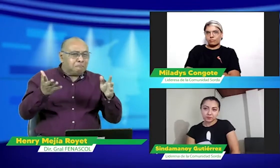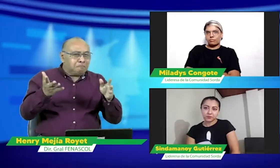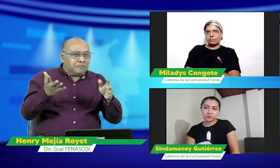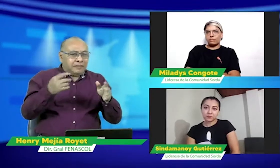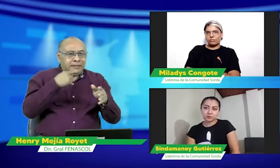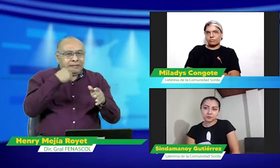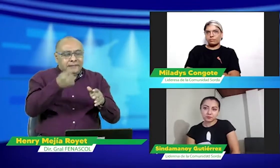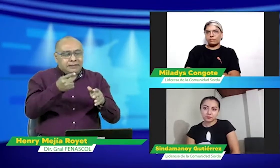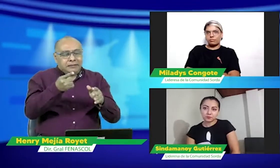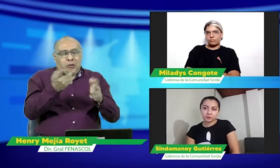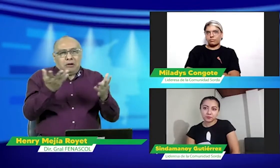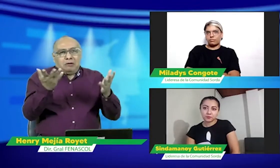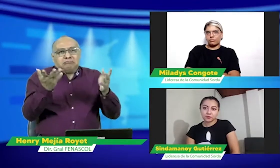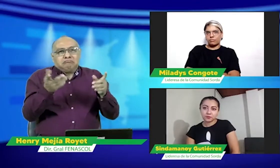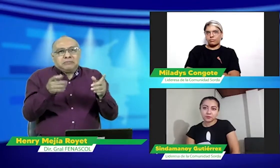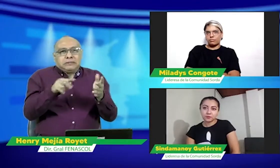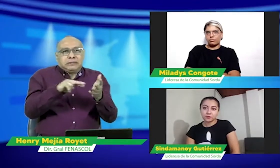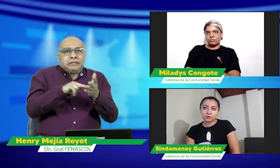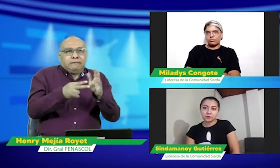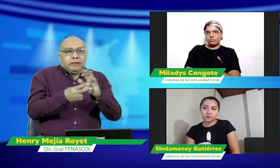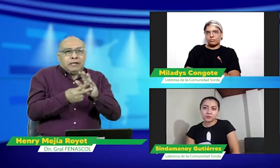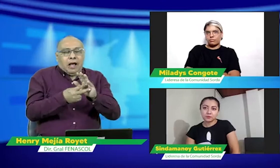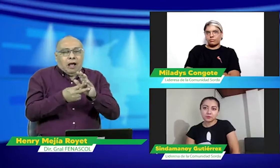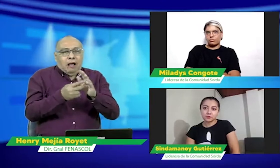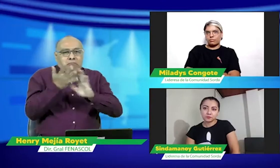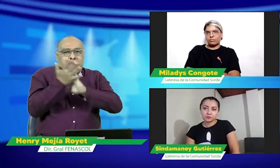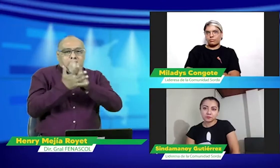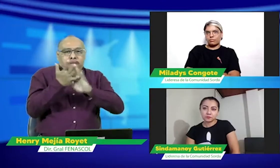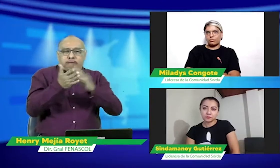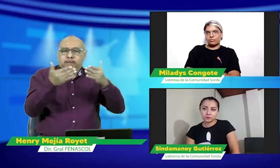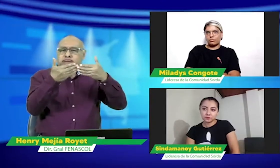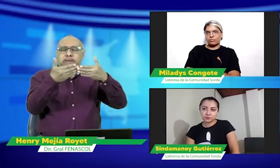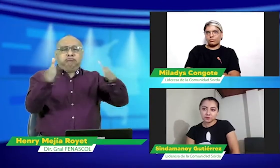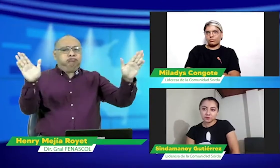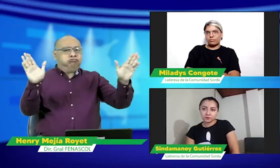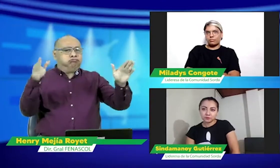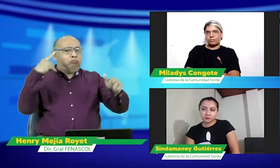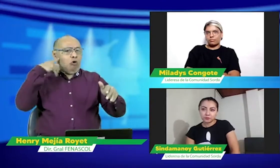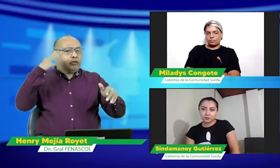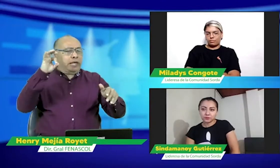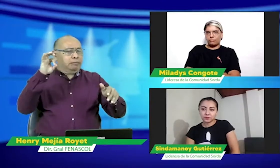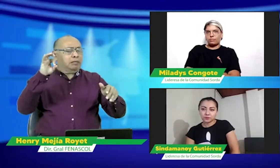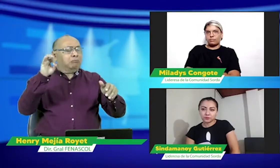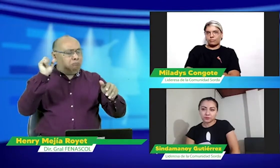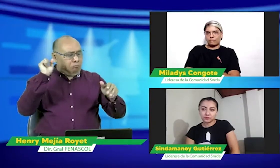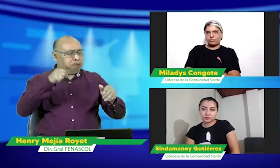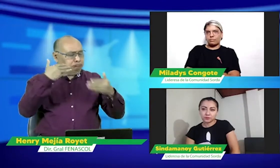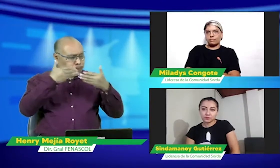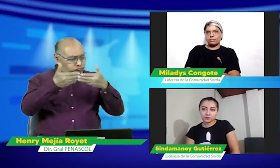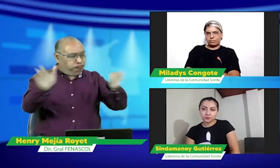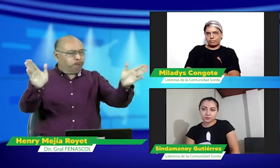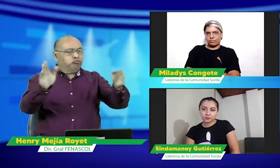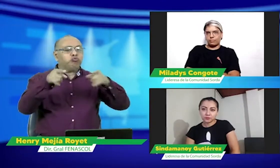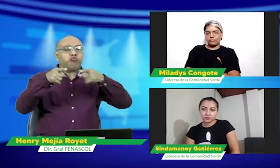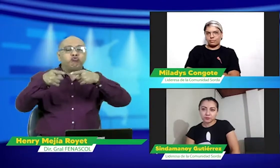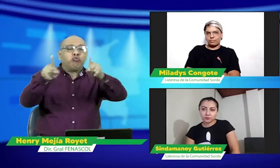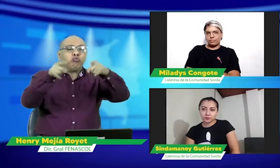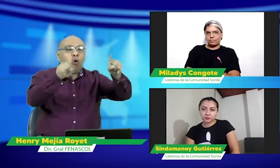publicado hace un tiempo ya un video en el cual hablaba que la lengua de señas estaba abierta a